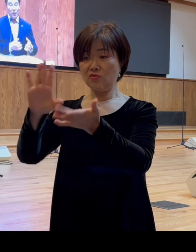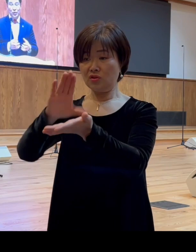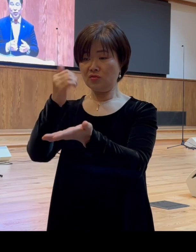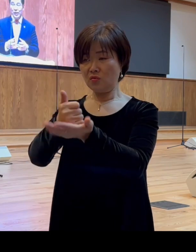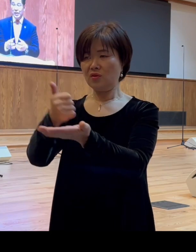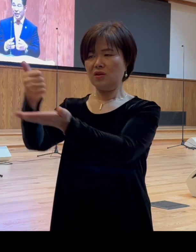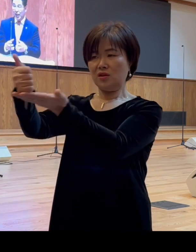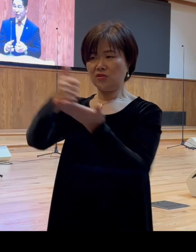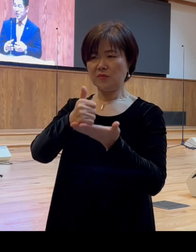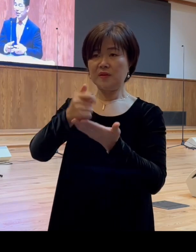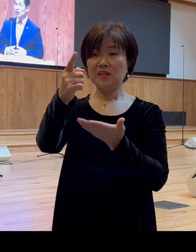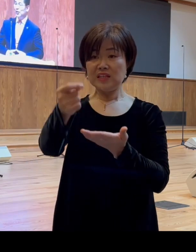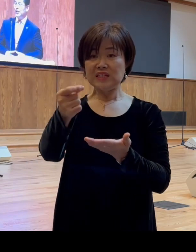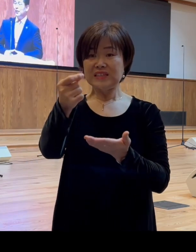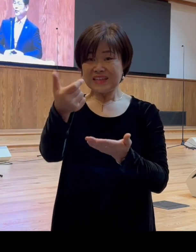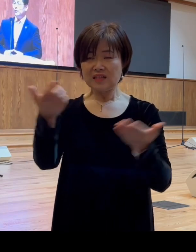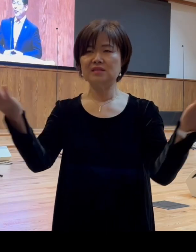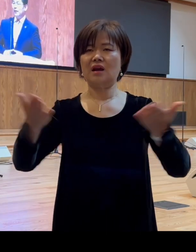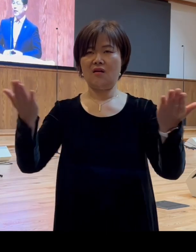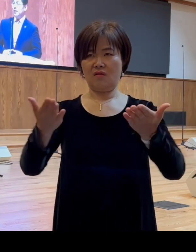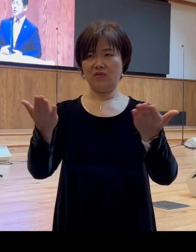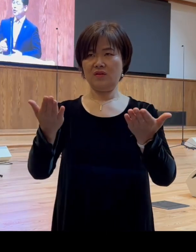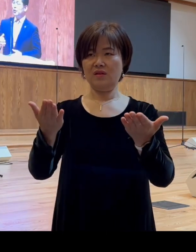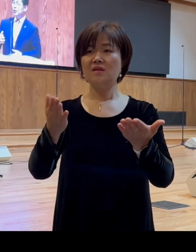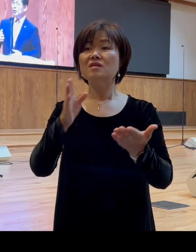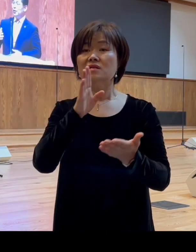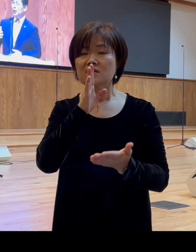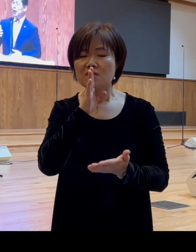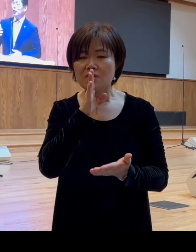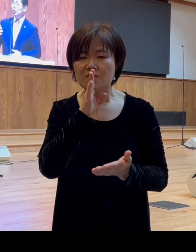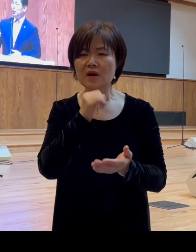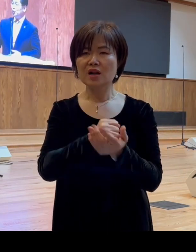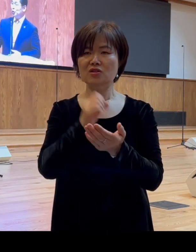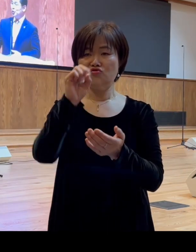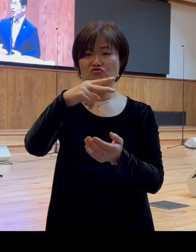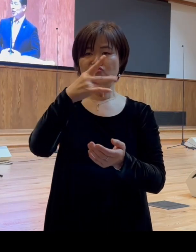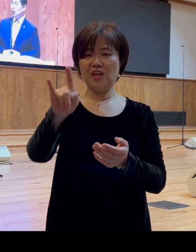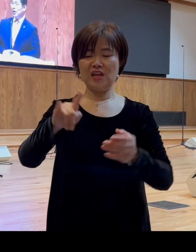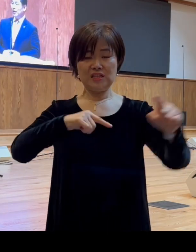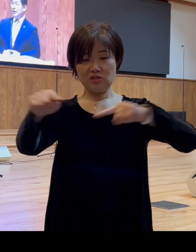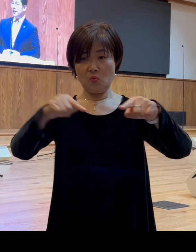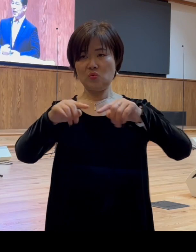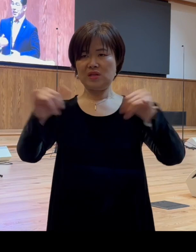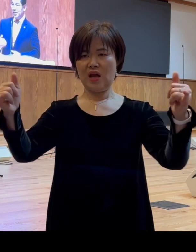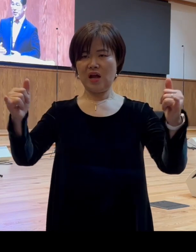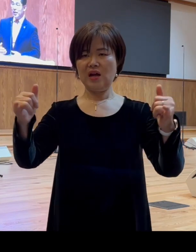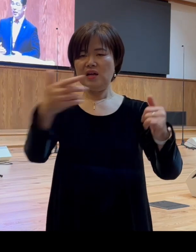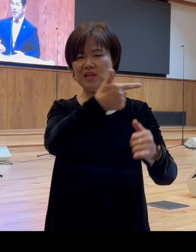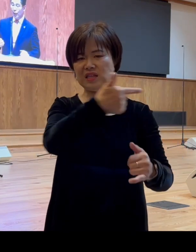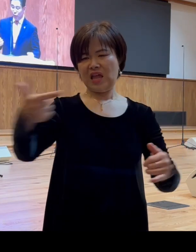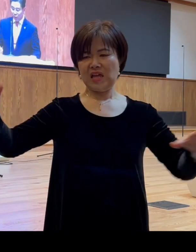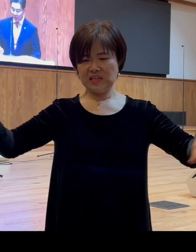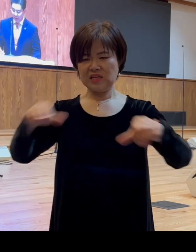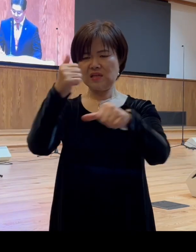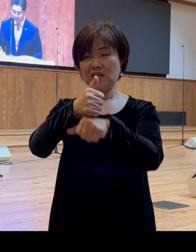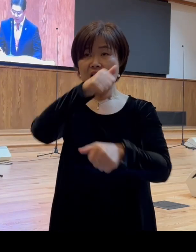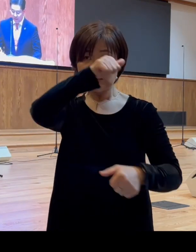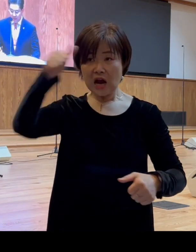이 작은 사건이 사실은 유대교 지도자들과 대제사장 장노들이 그